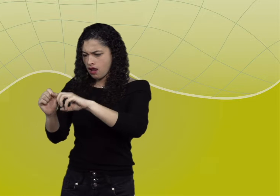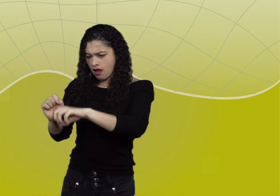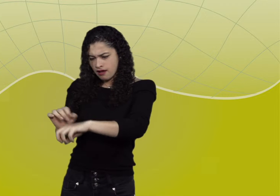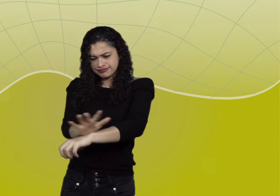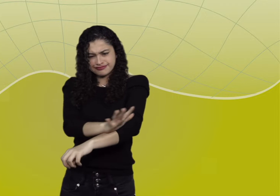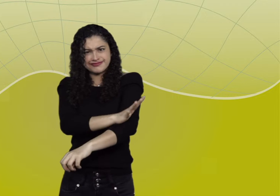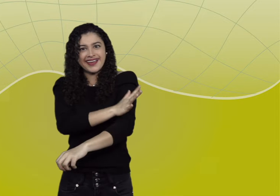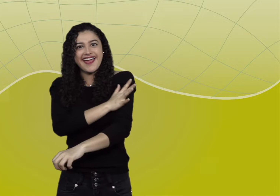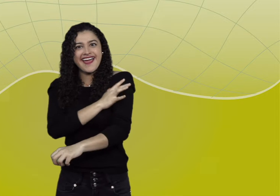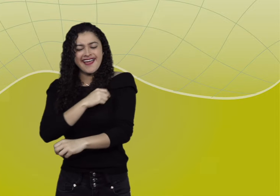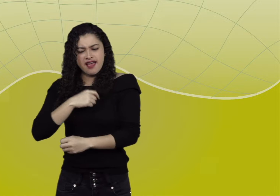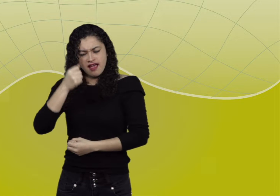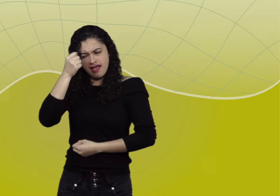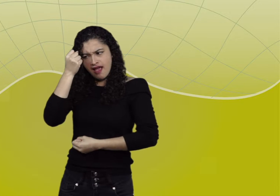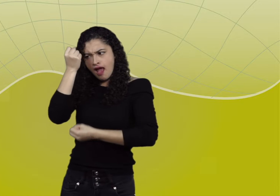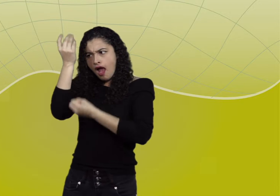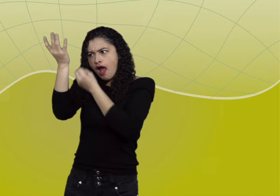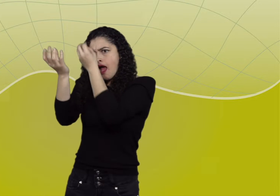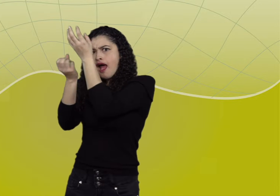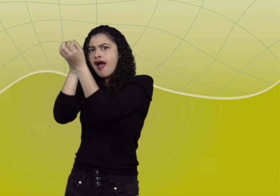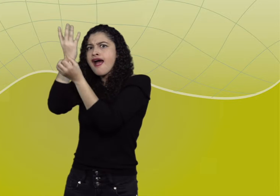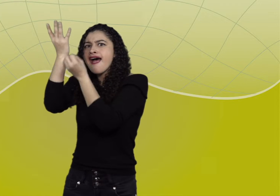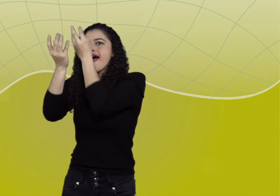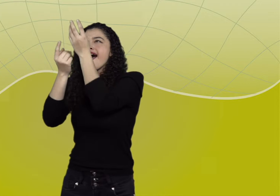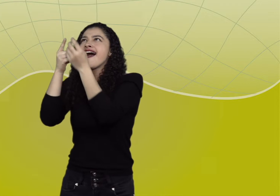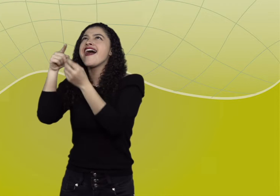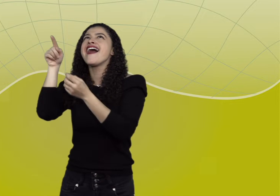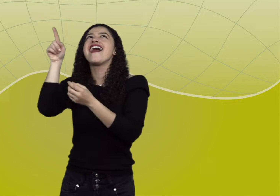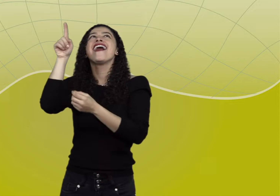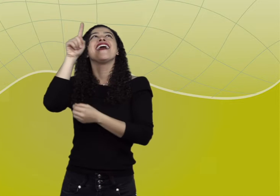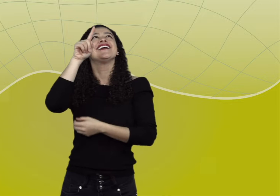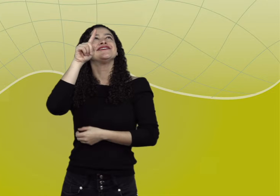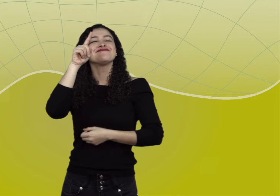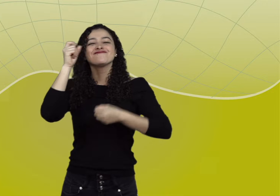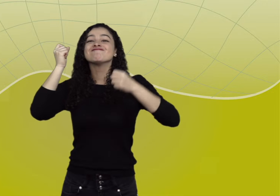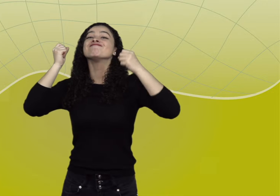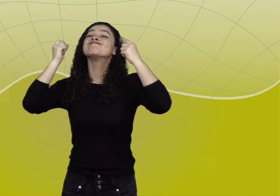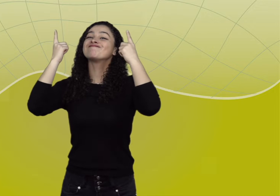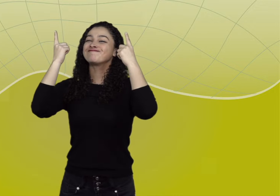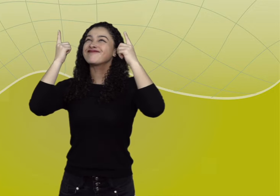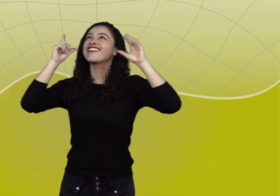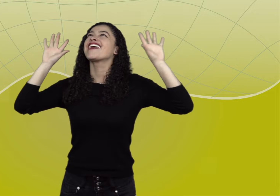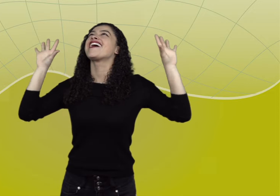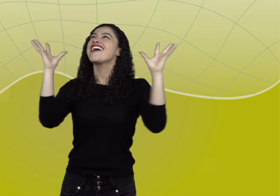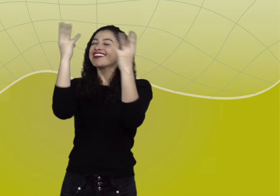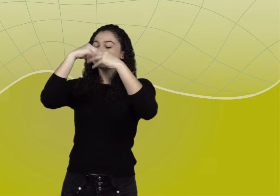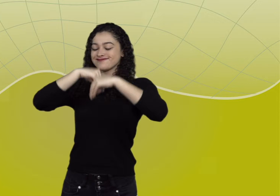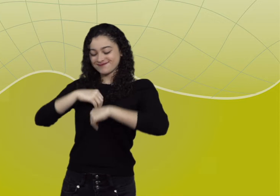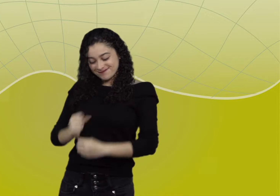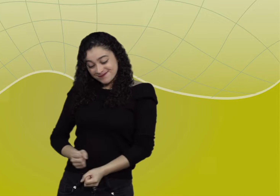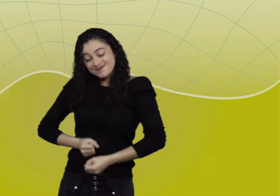percibe, desarrolla la sensibilidad, la creatividad, entiende el mundo y se expresa.